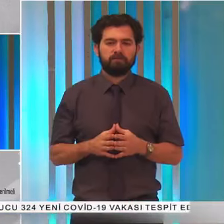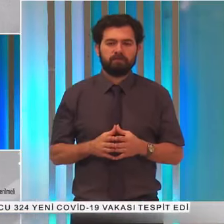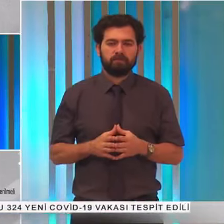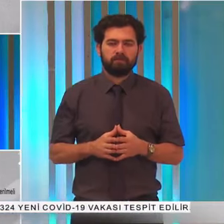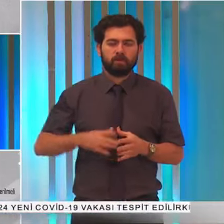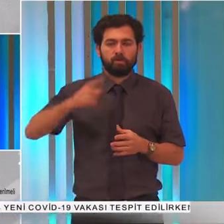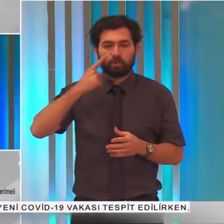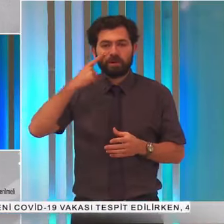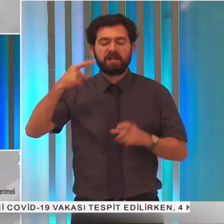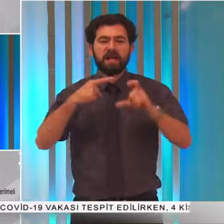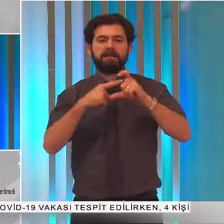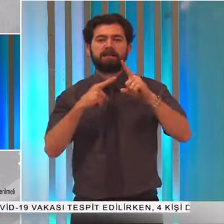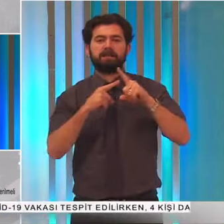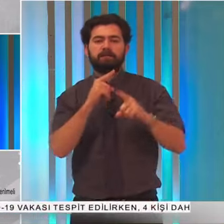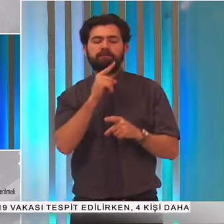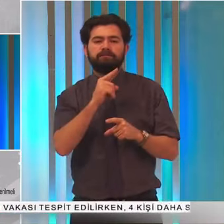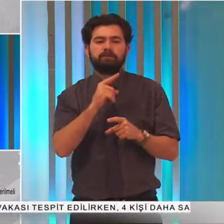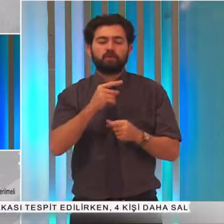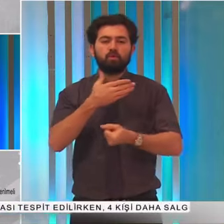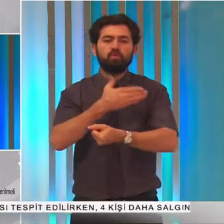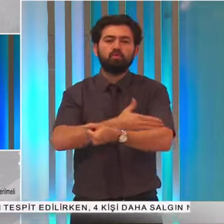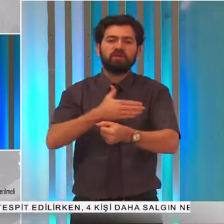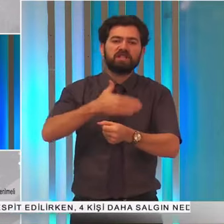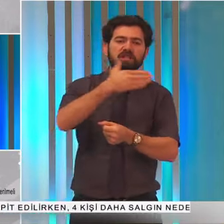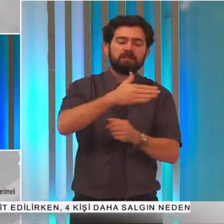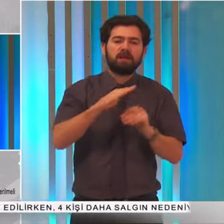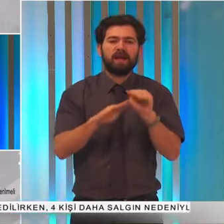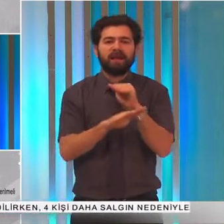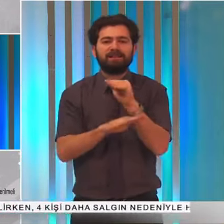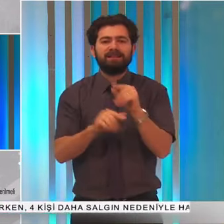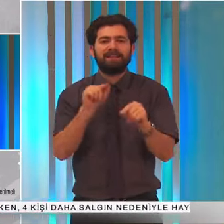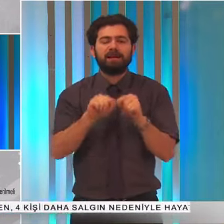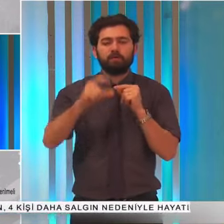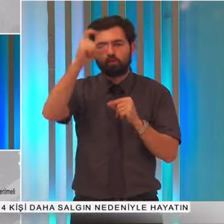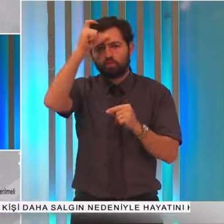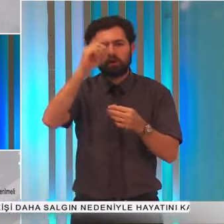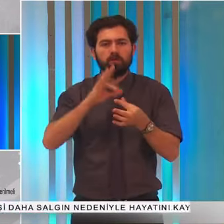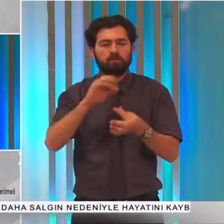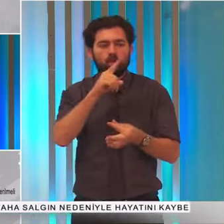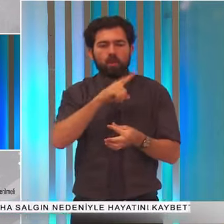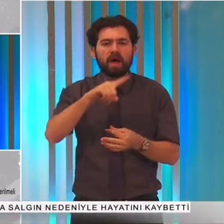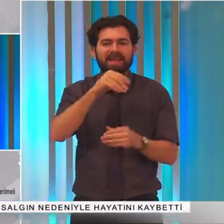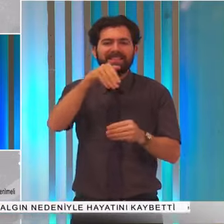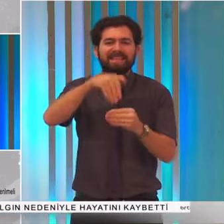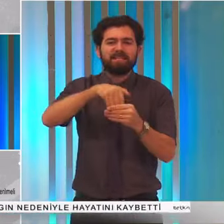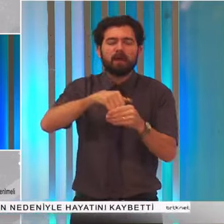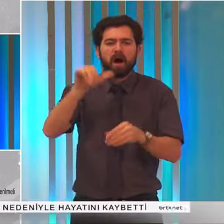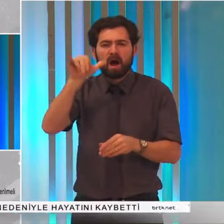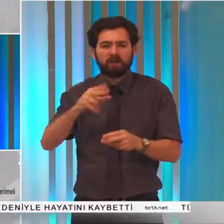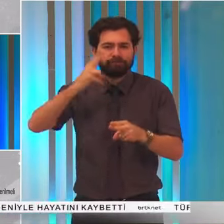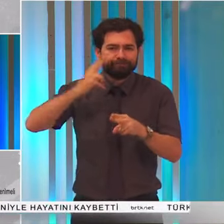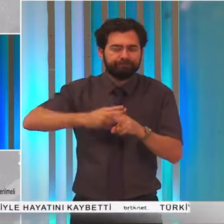Cumhurbaşkanı Ersin Tatar, yurt dışında yaşayan Kıbrıslı Türklere seçme hakkının ivedi bir şekilde